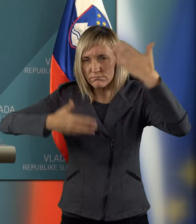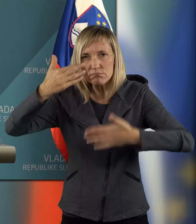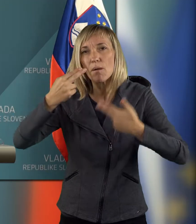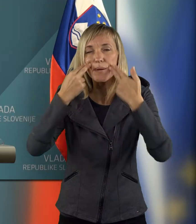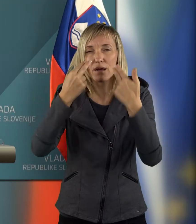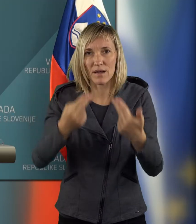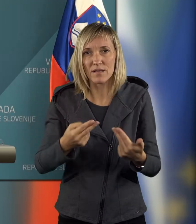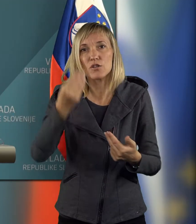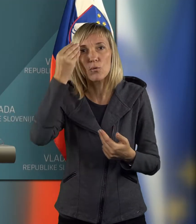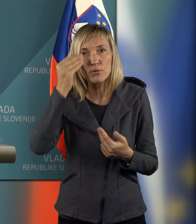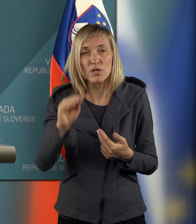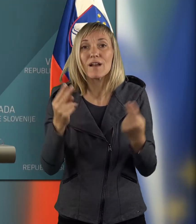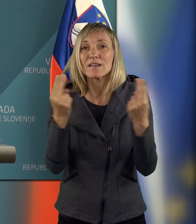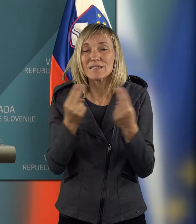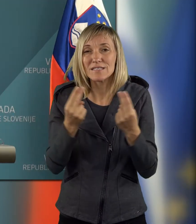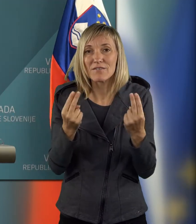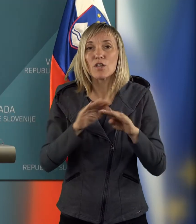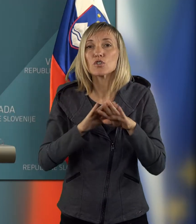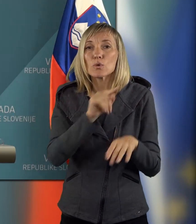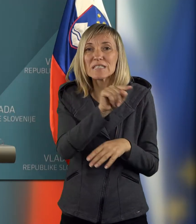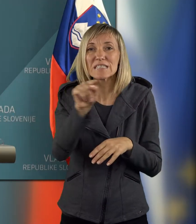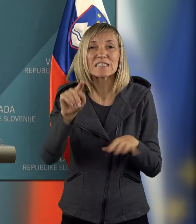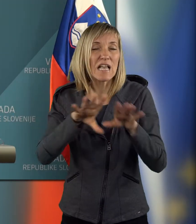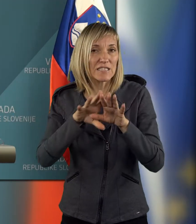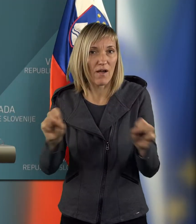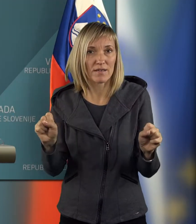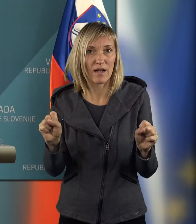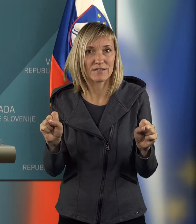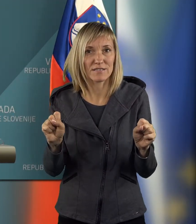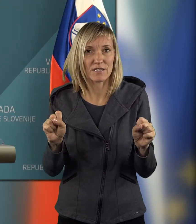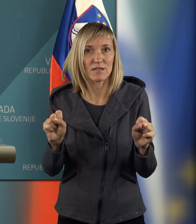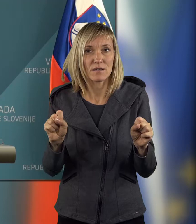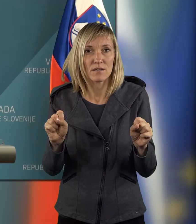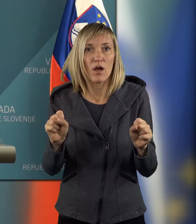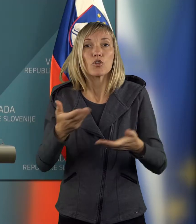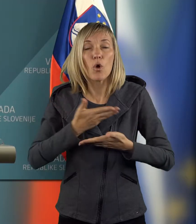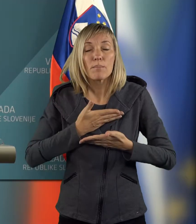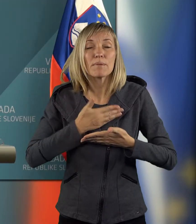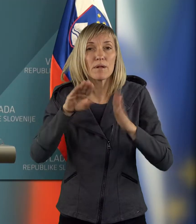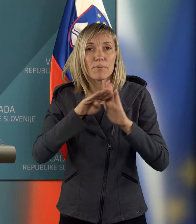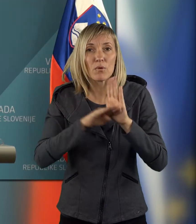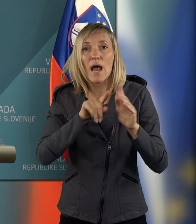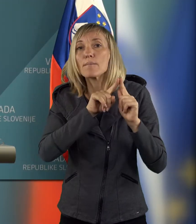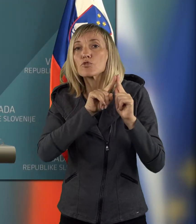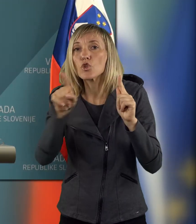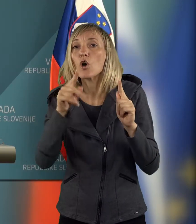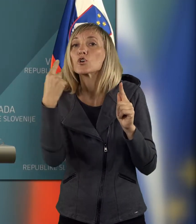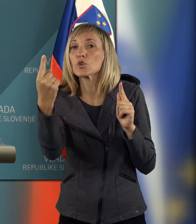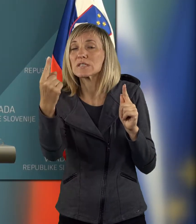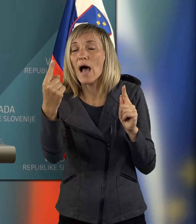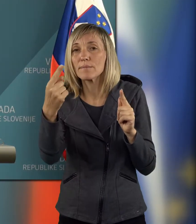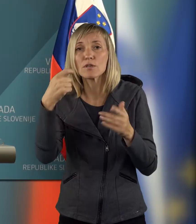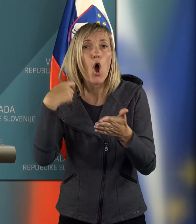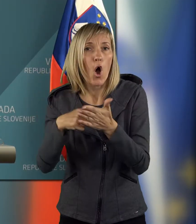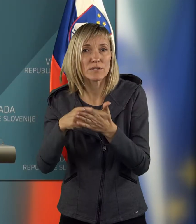opoštevali. In seveda so vsi ti izvajalci dodobili programe do tistega, kar so oni sami